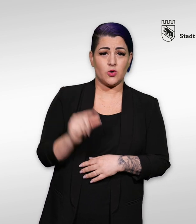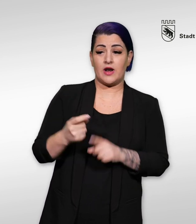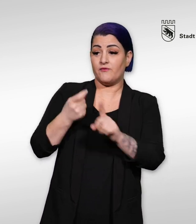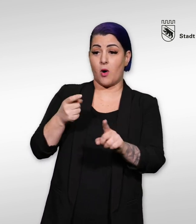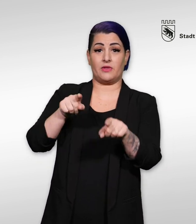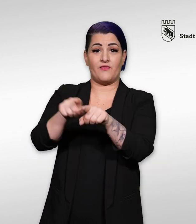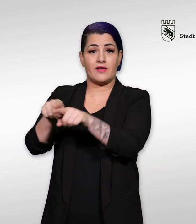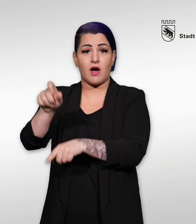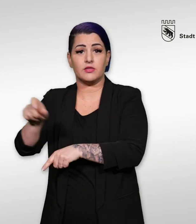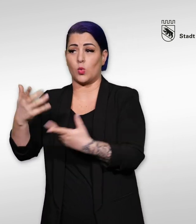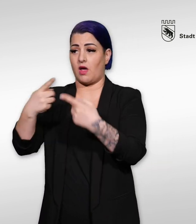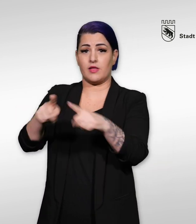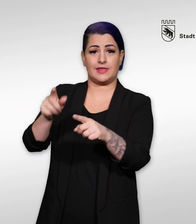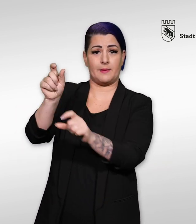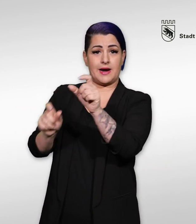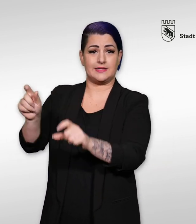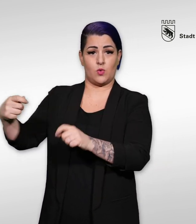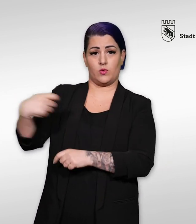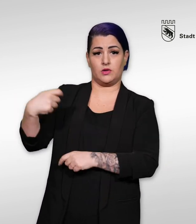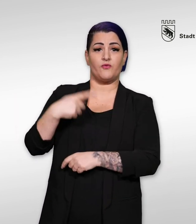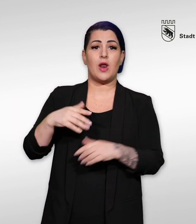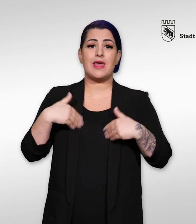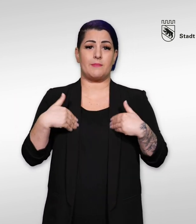Ihren Verwandten oder anderen Personen, um den Lebensbedarf zu decken.